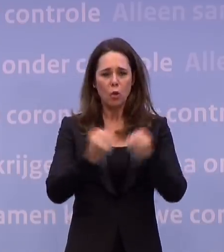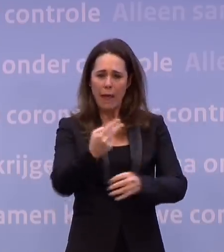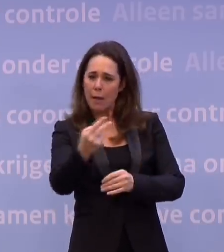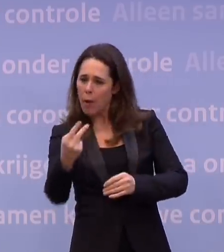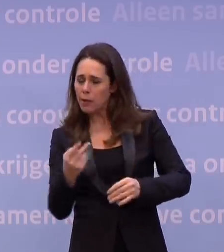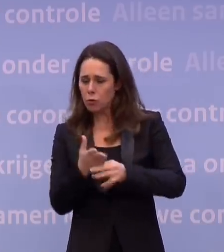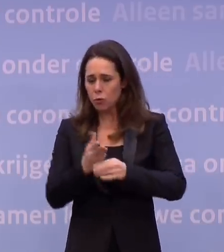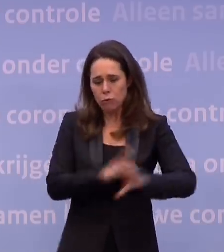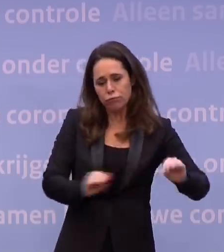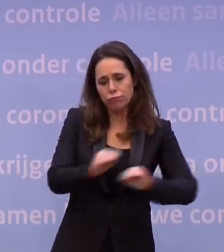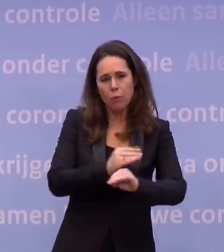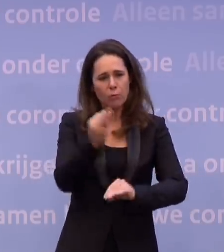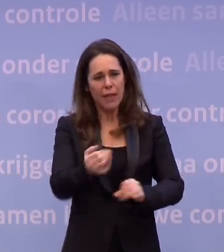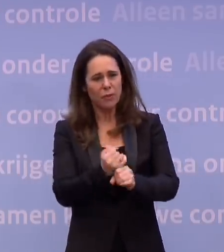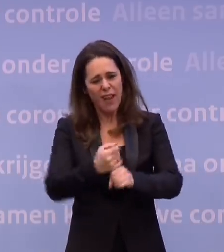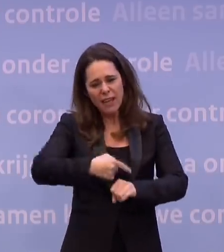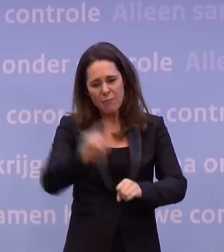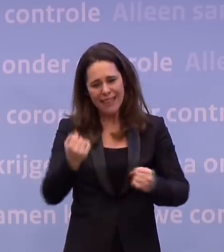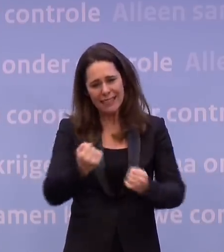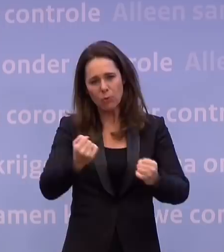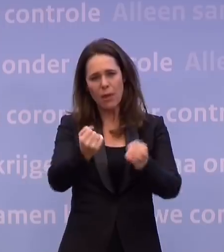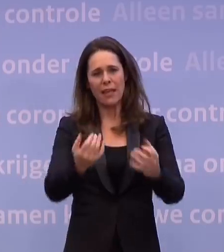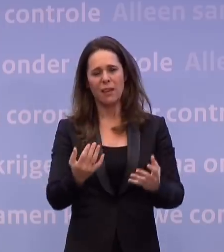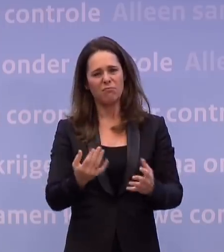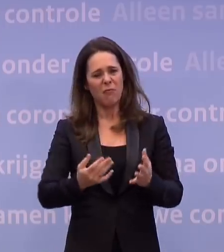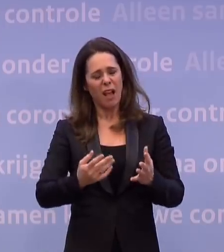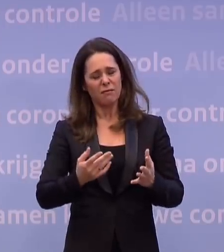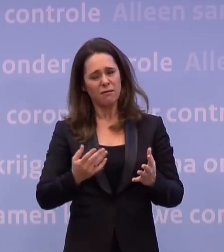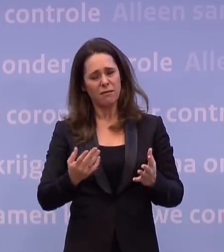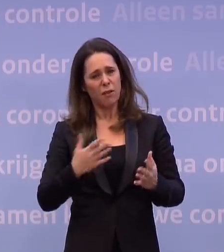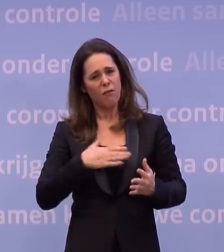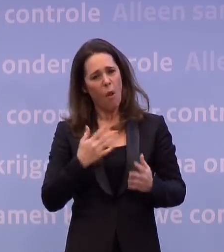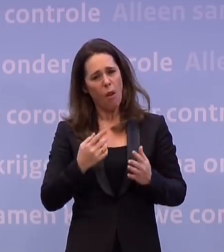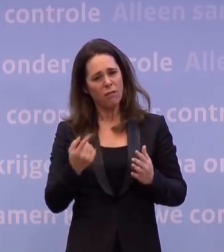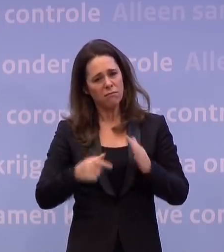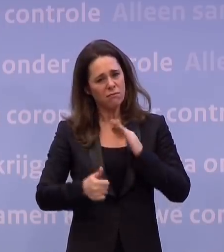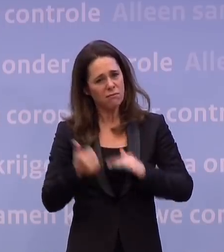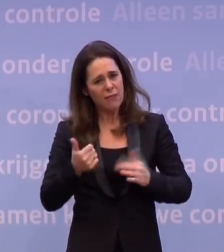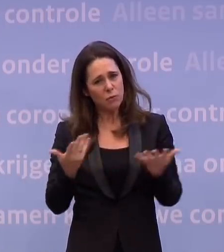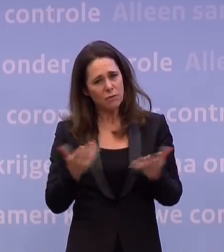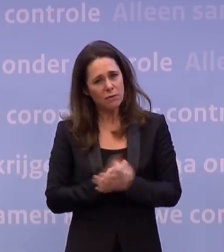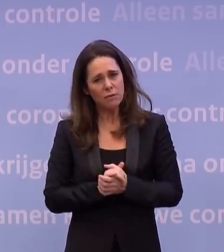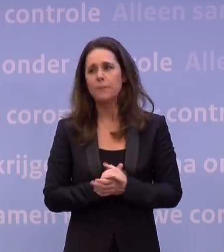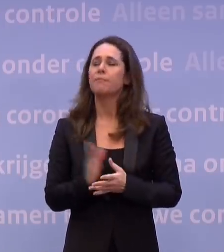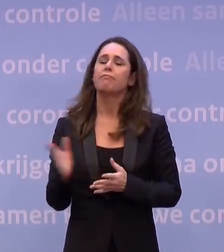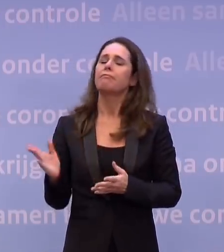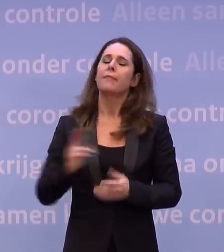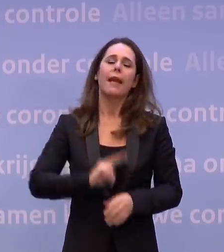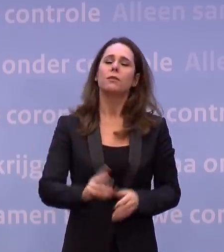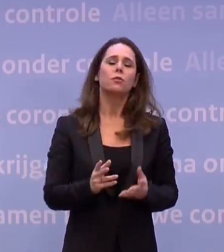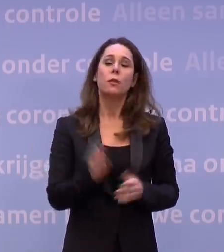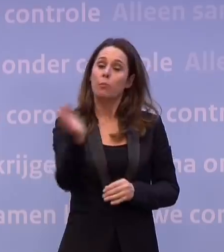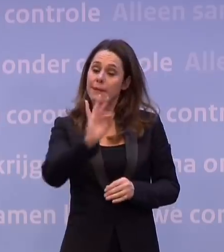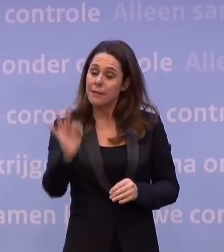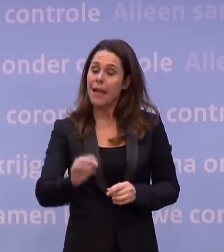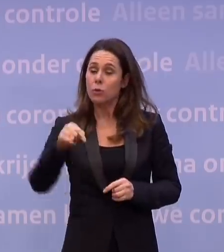stimuleren. Maar ik krijg niet de indruk dat daar echt concreet wat uitkomt. Ja, dat ben ik niet met eens. Want die percentages zijn echt heel aanzienlijk van